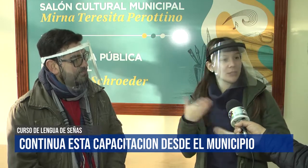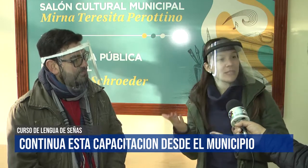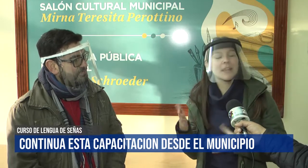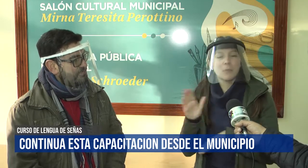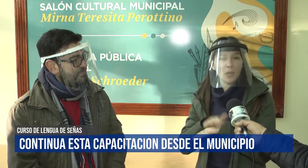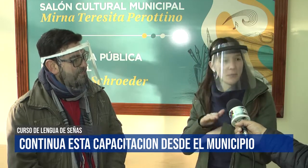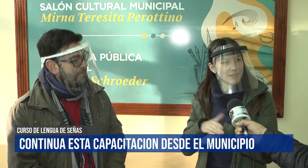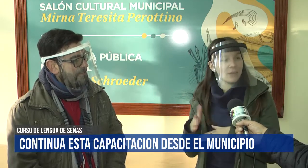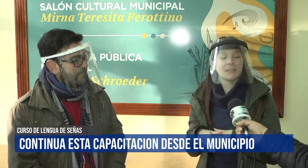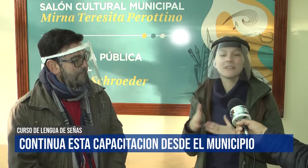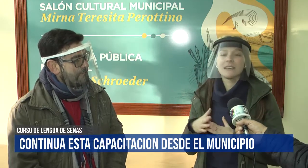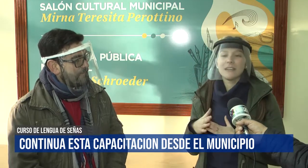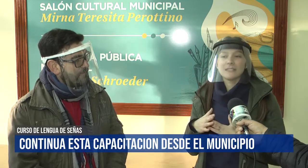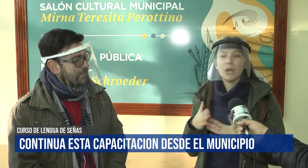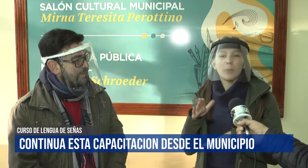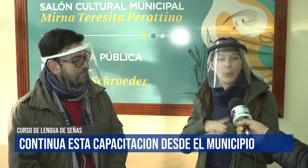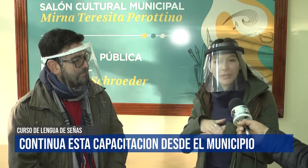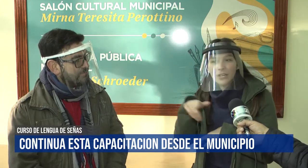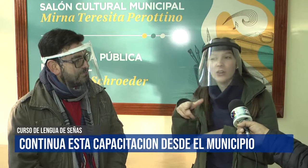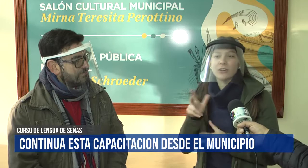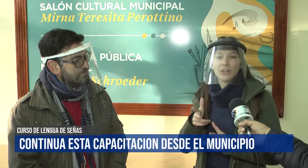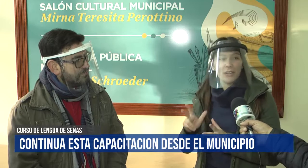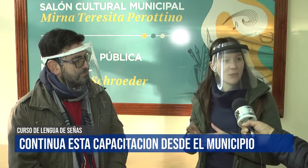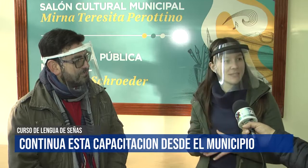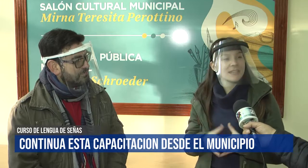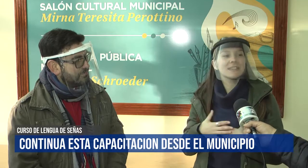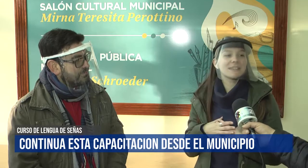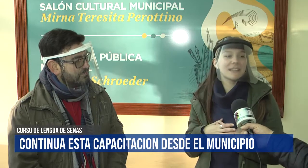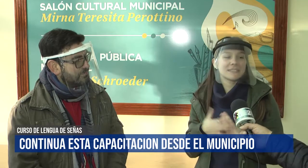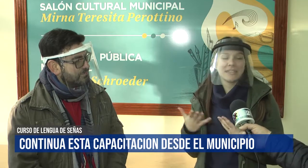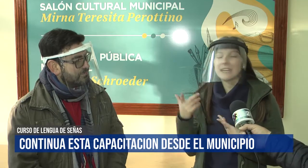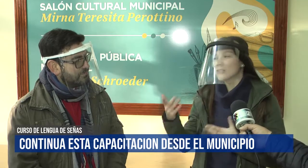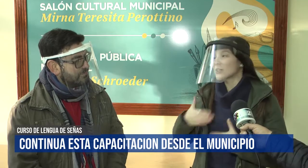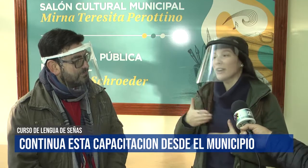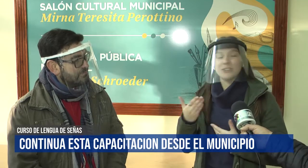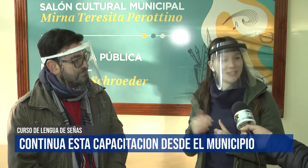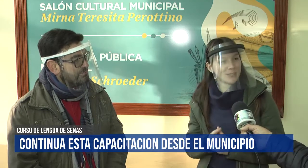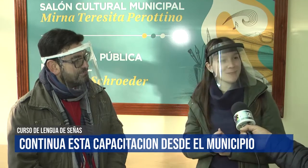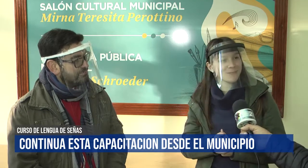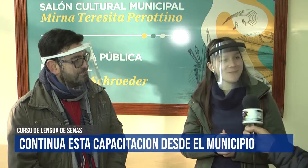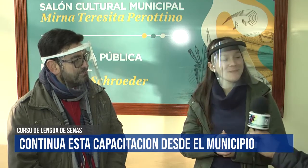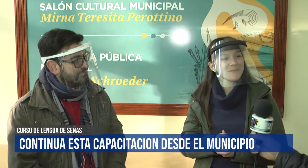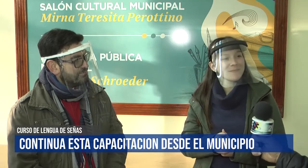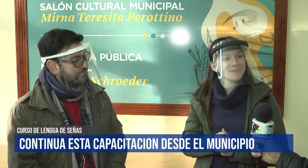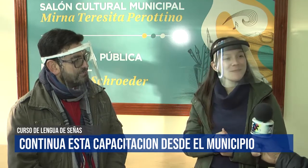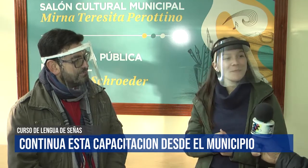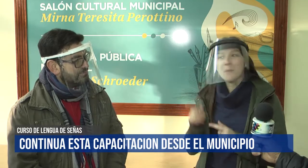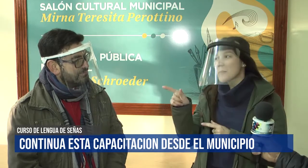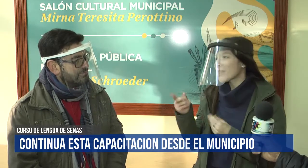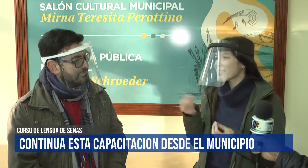contentas, muy responsables, se comprometen con la lengua de señas. Así que, nosotros recontentes. Y Edgar, que me cuente cómo ha sido